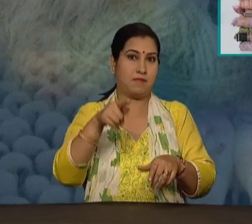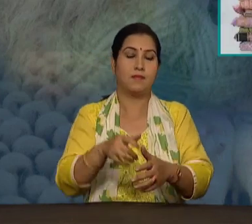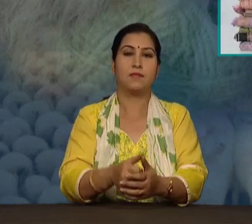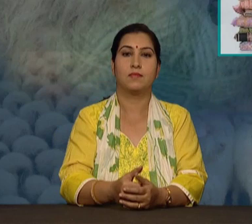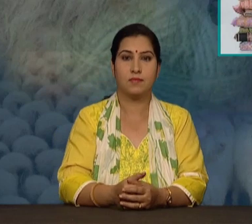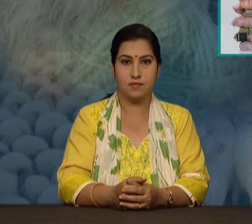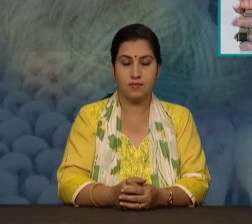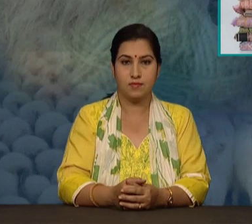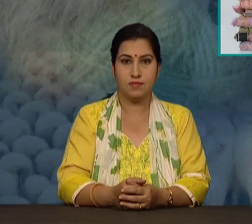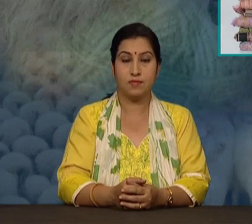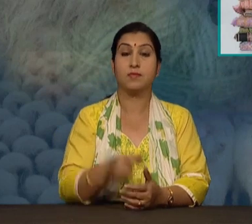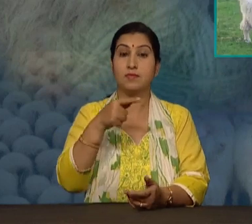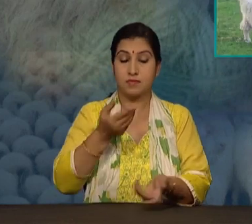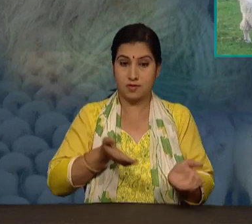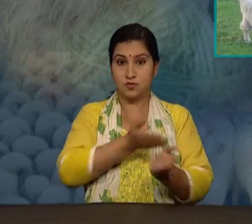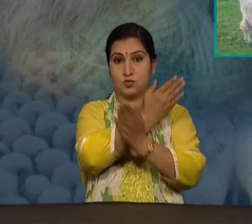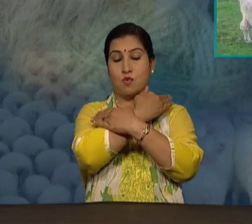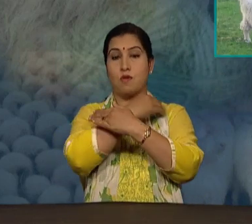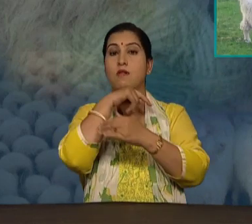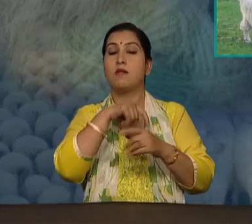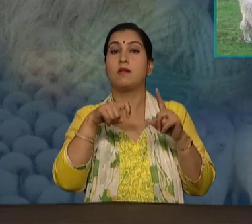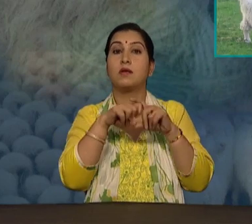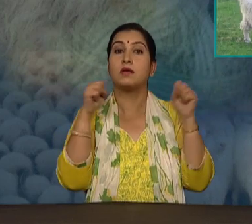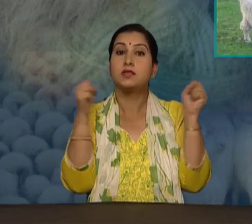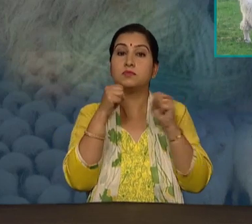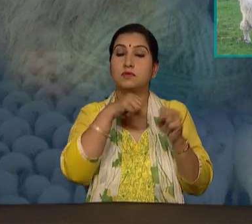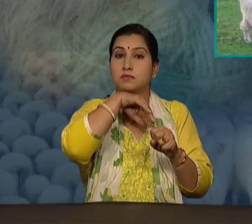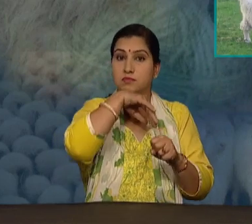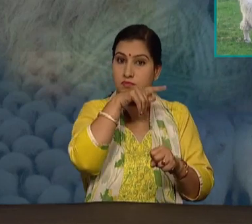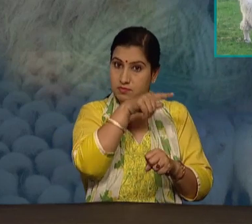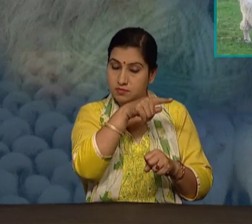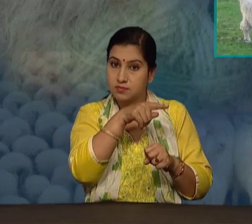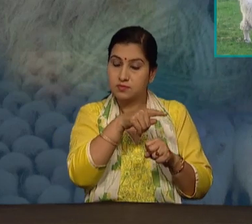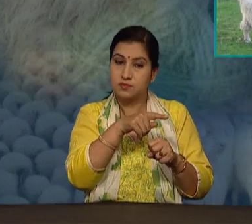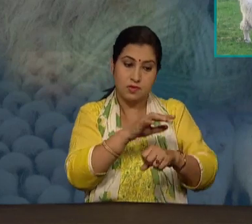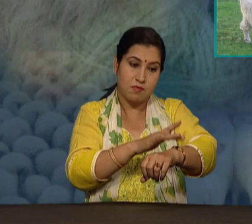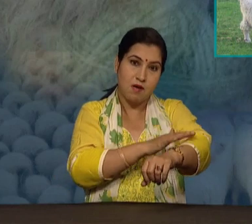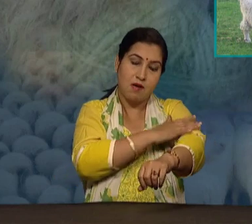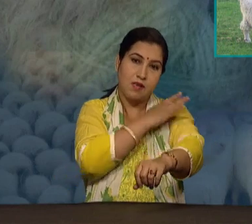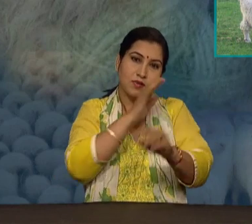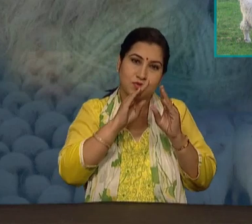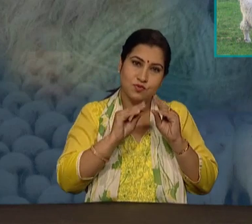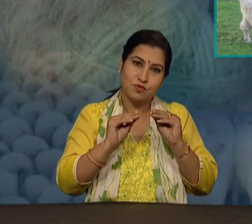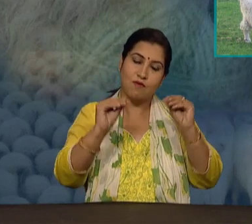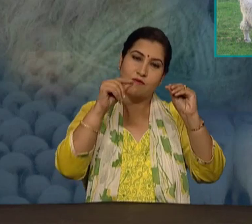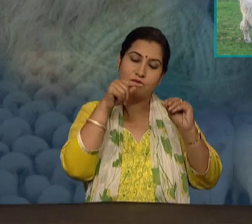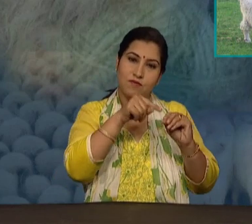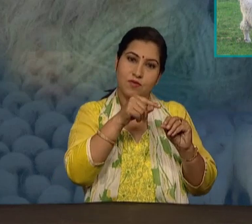यह शॉल कश्मीरी बकरी के मुलायम बाल जिसे फर कहते